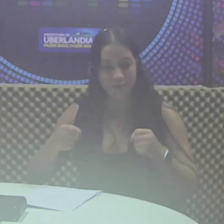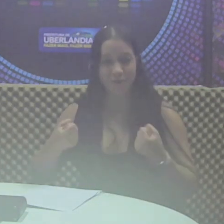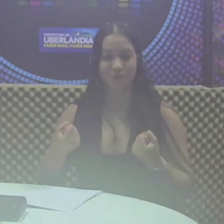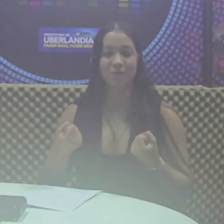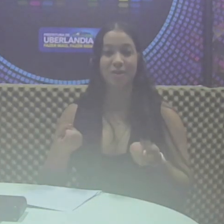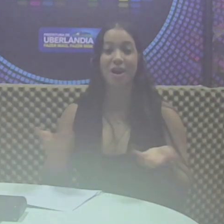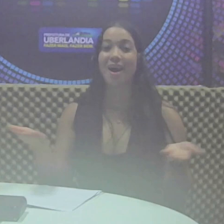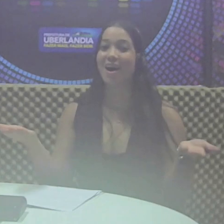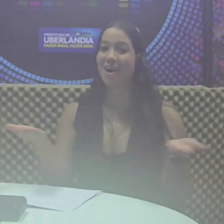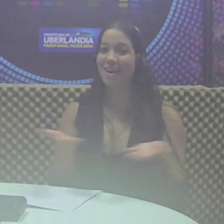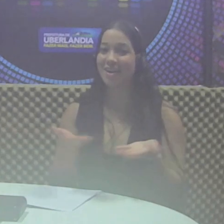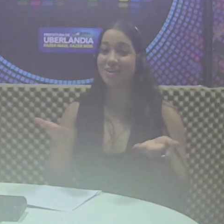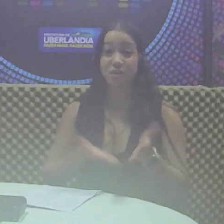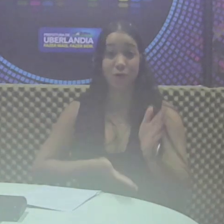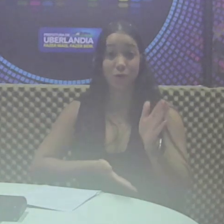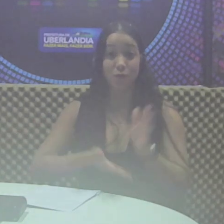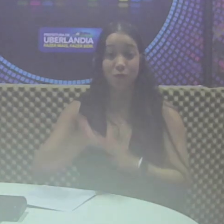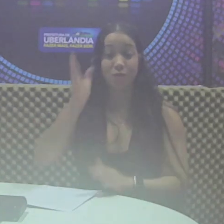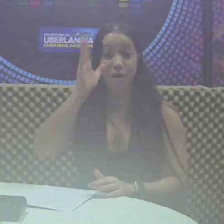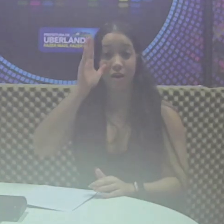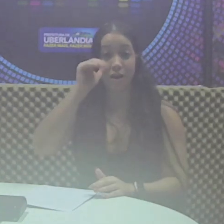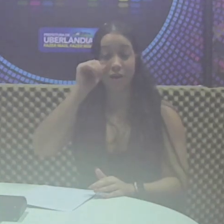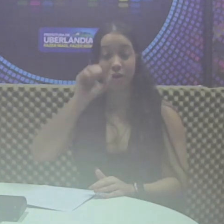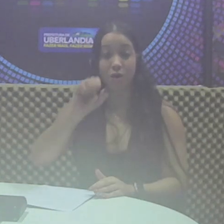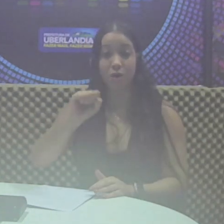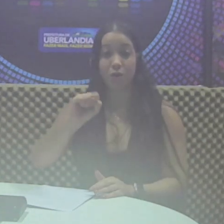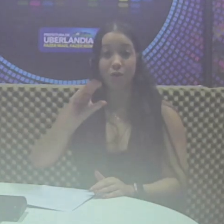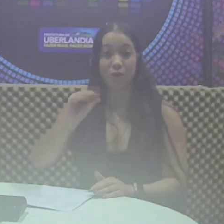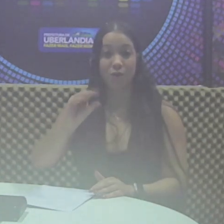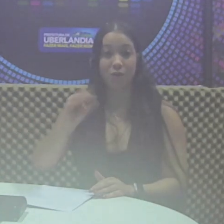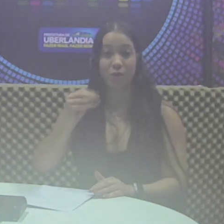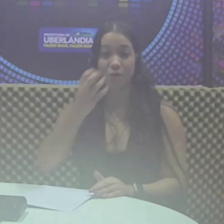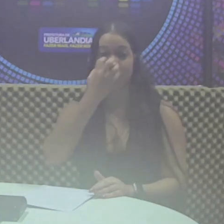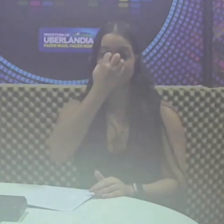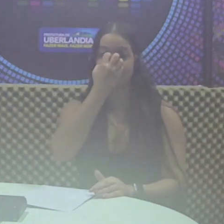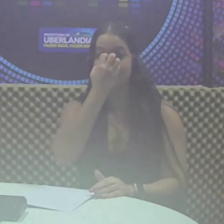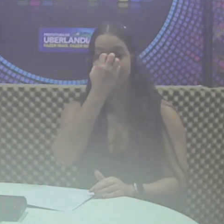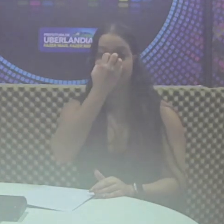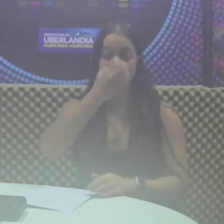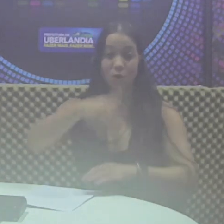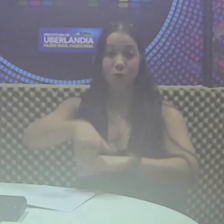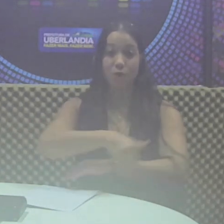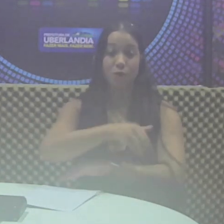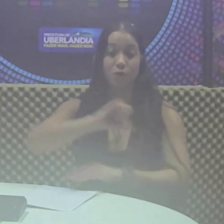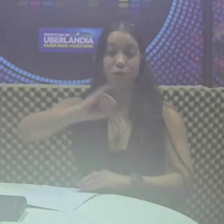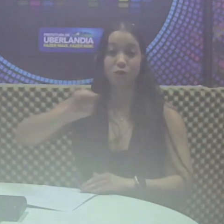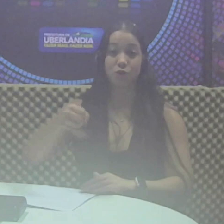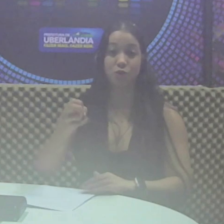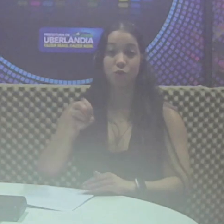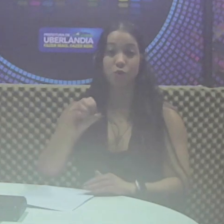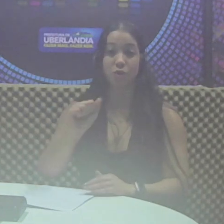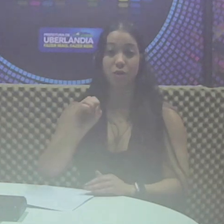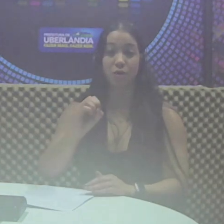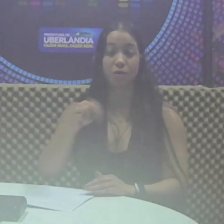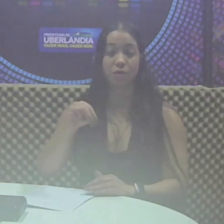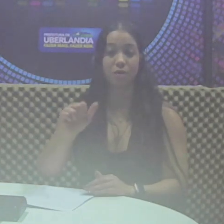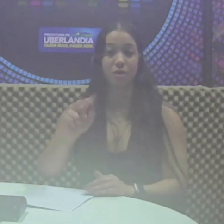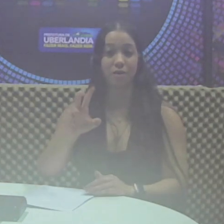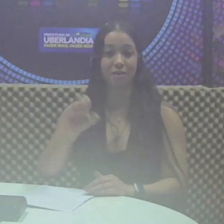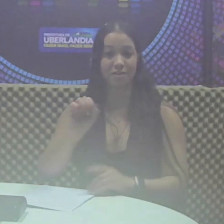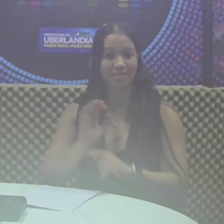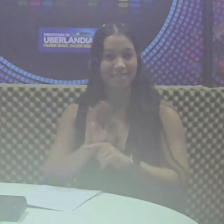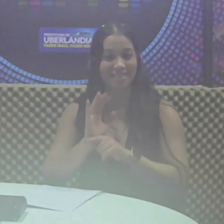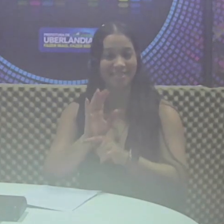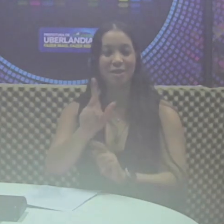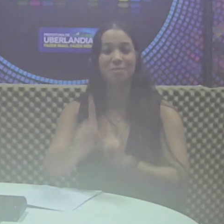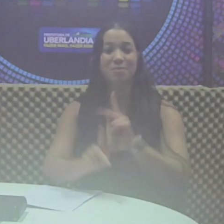Uberlândia construção das 8 da noite do Circo Estoril na Avenida João Naves de Ávila poderá contribuir com a